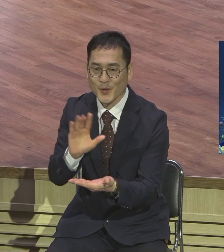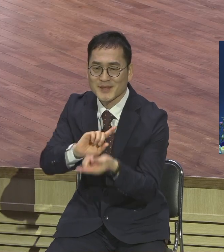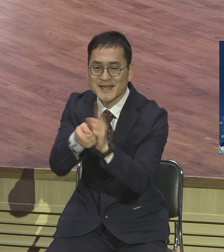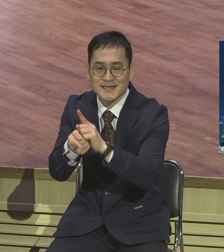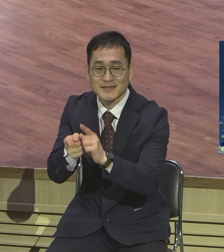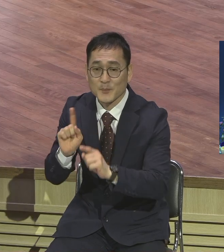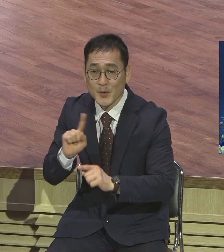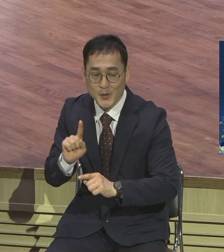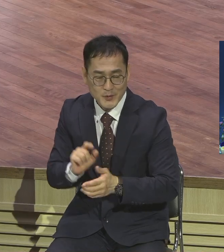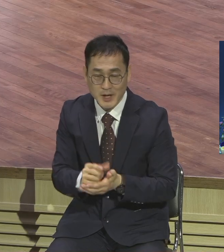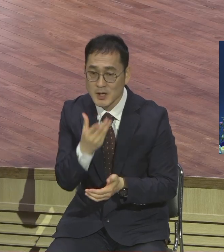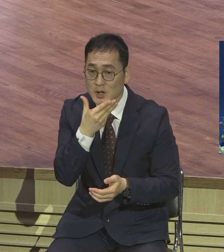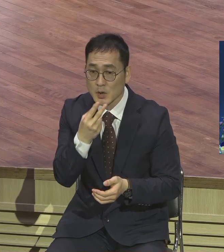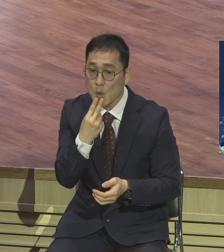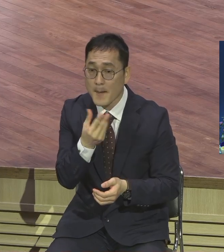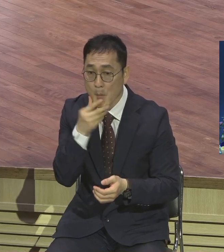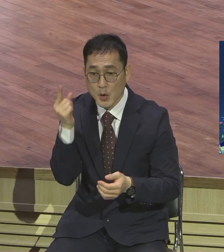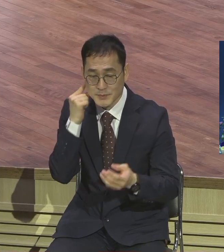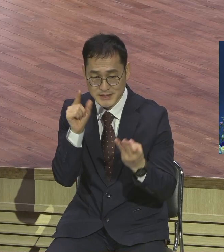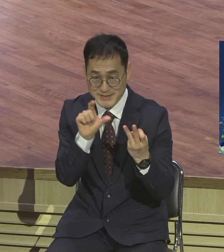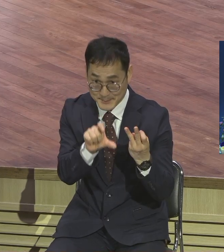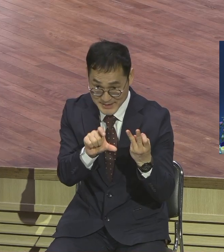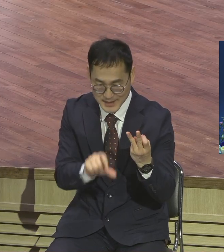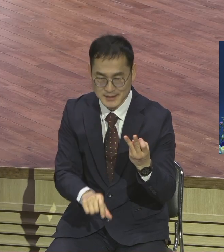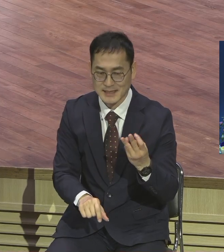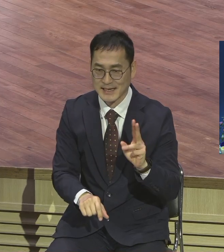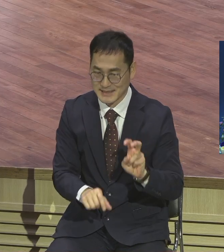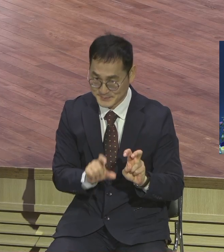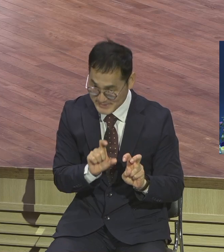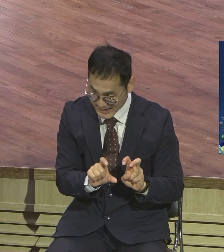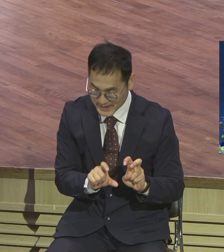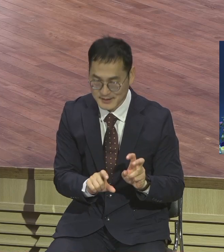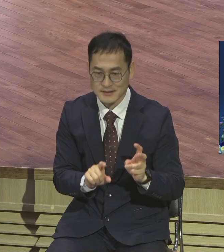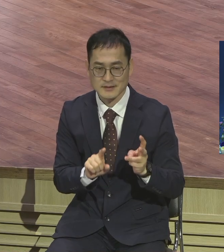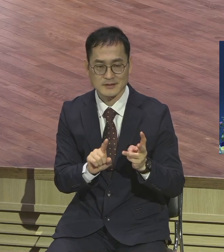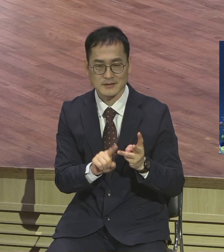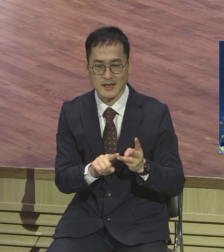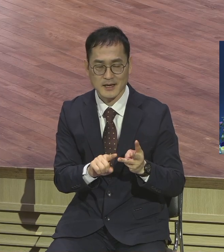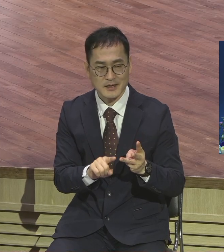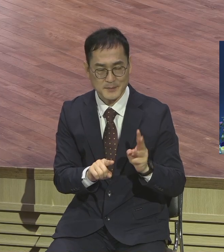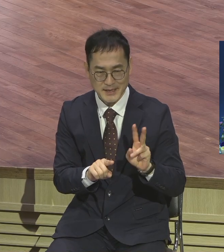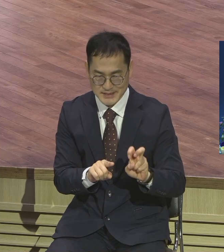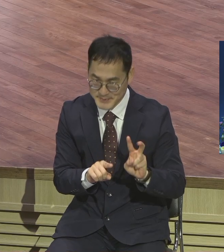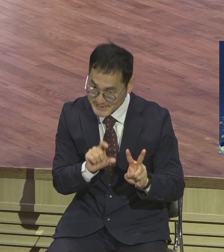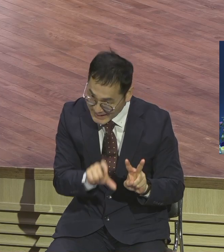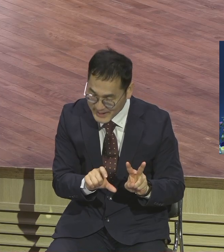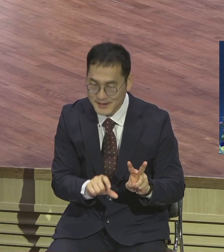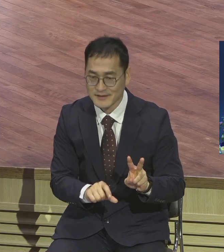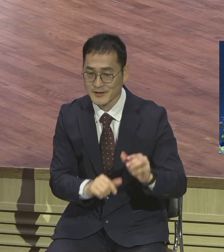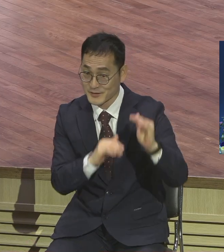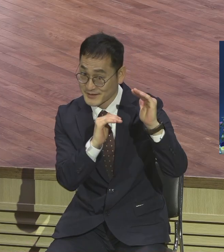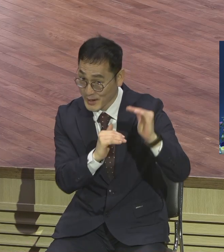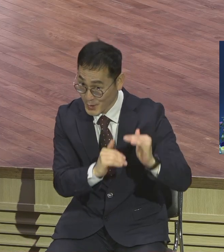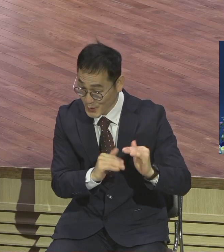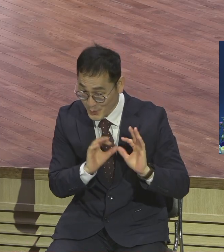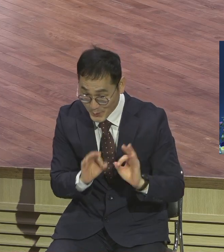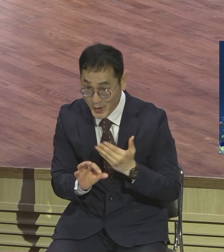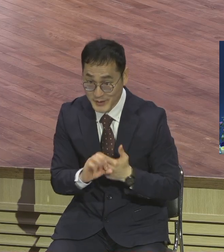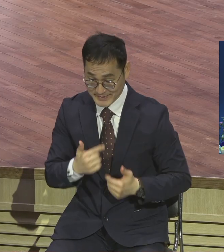23절과 요한복음 20장 2절 요한복음 21장 7절에 보면 자기 이름이 나올 때 자기